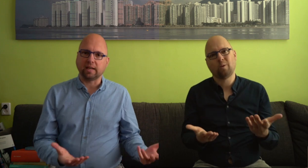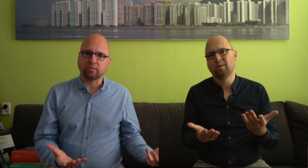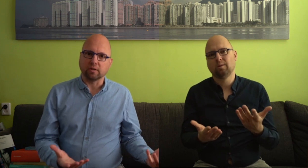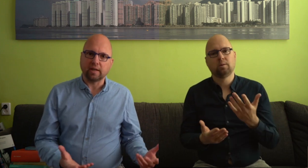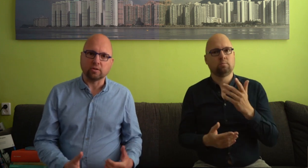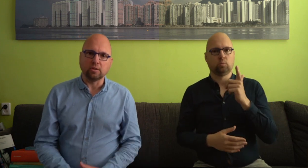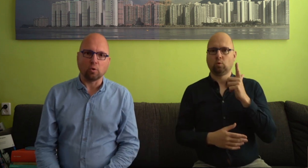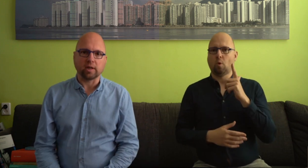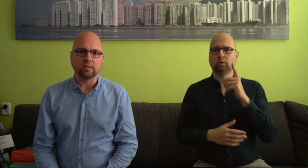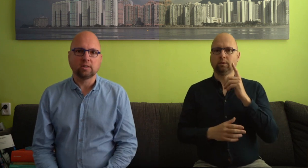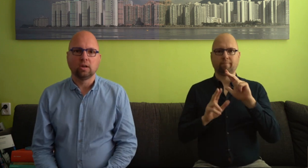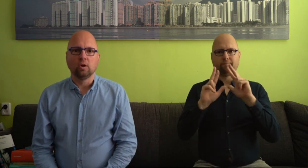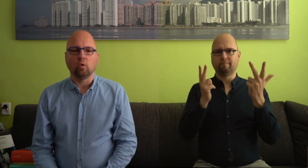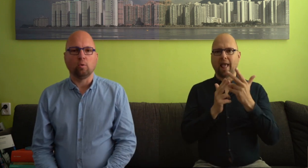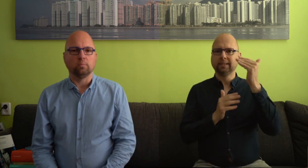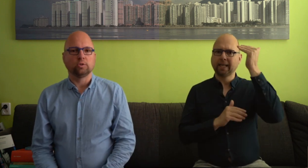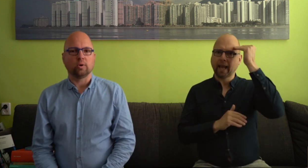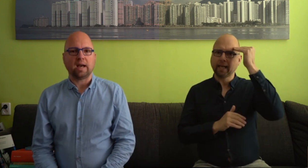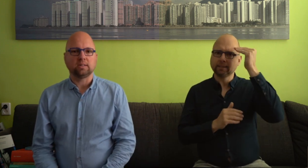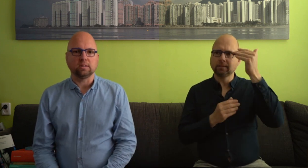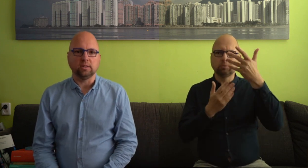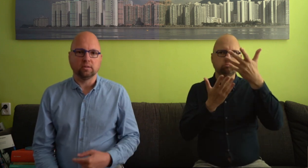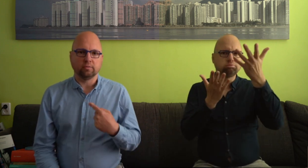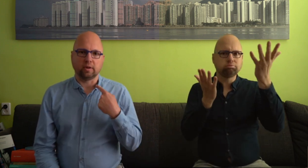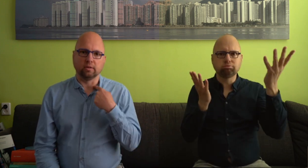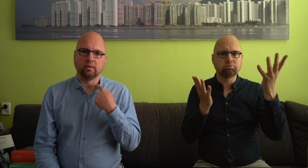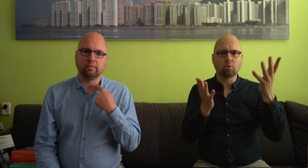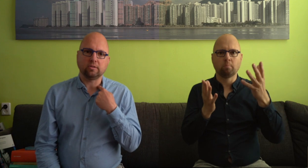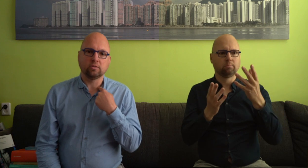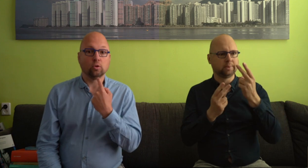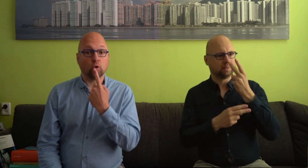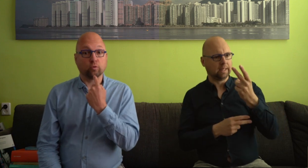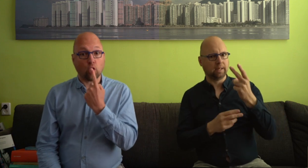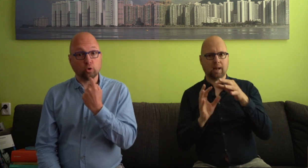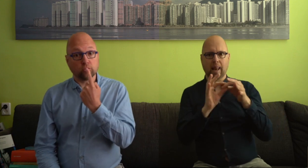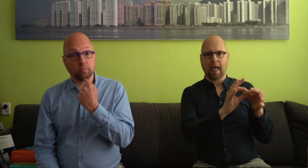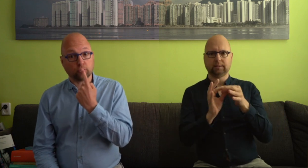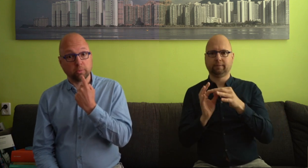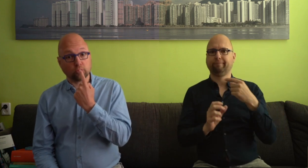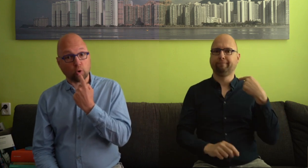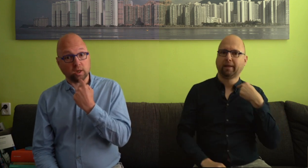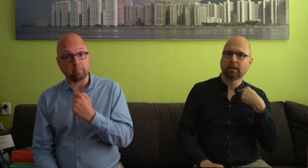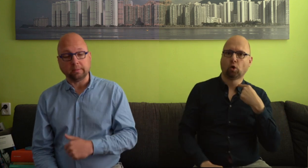kennis van de wereld die nodig is om zo'n relatie te zien van wit of rood, bijvoorbeeld de rode lippen.